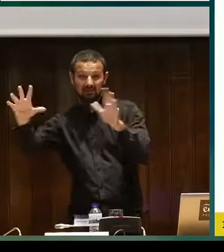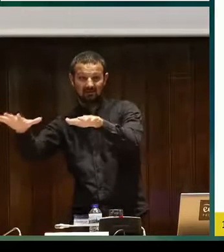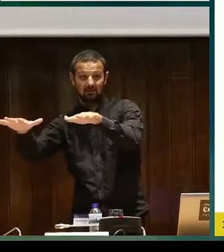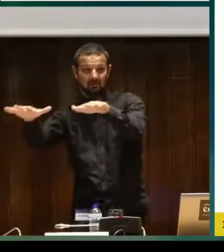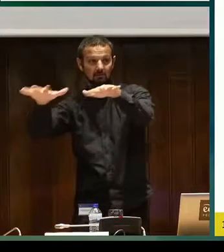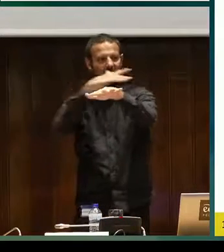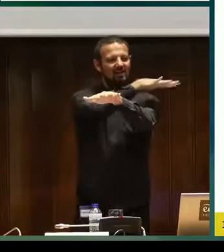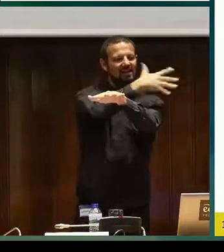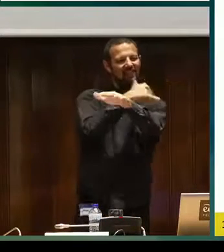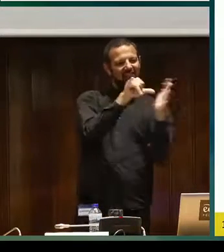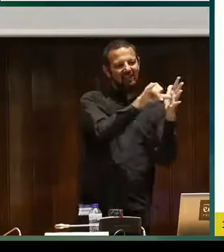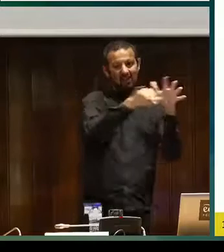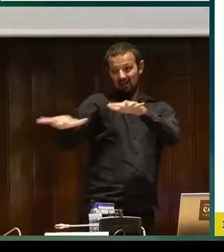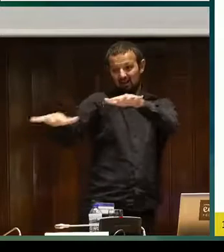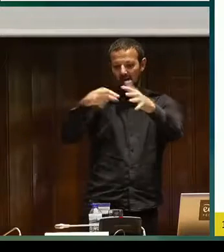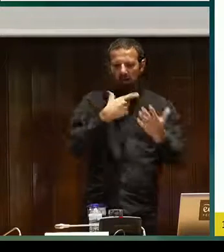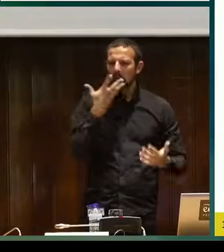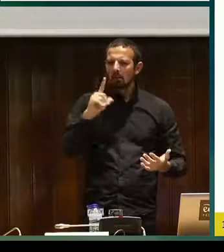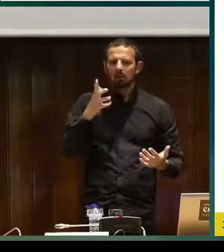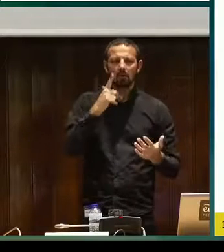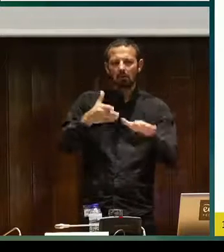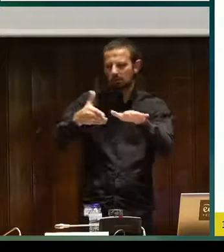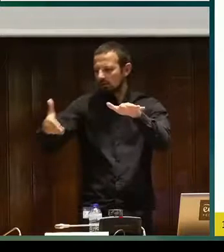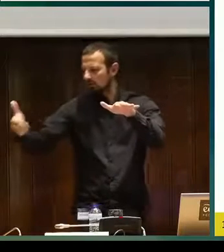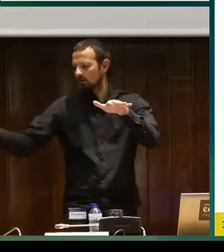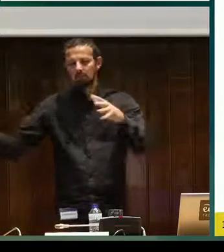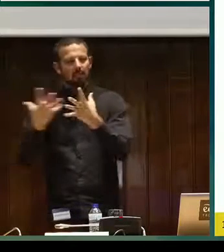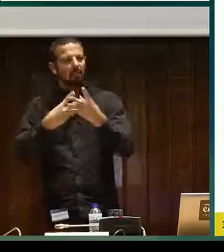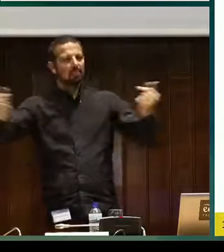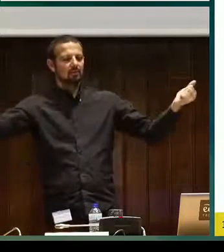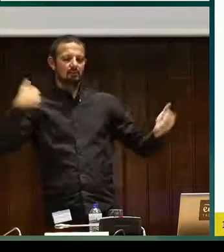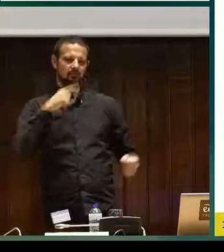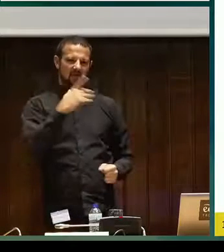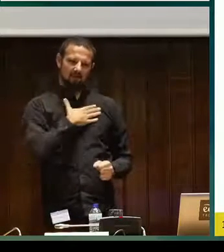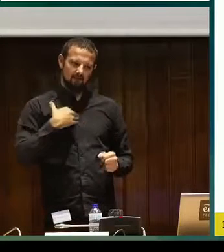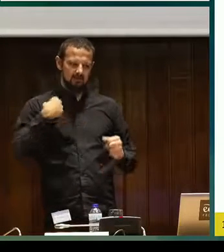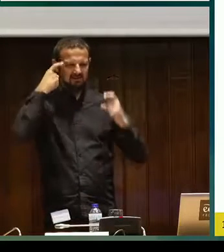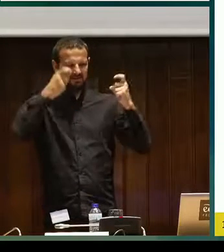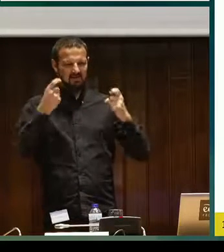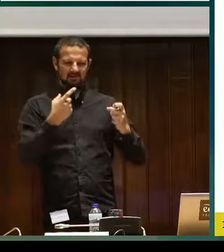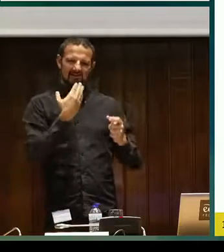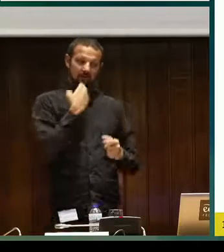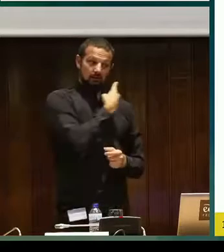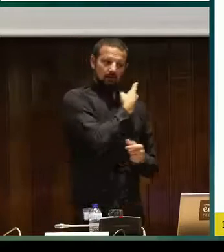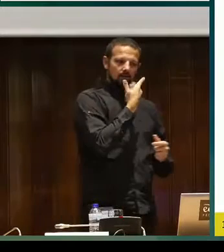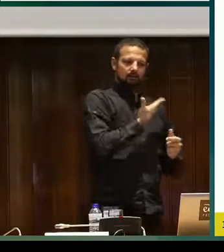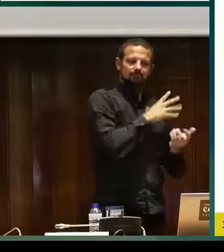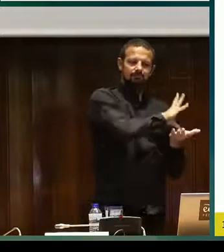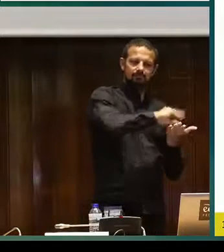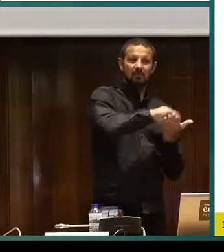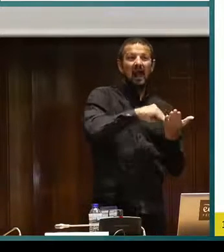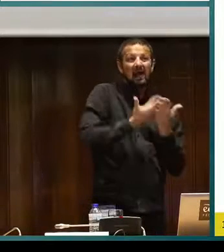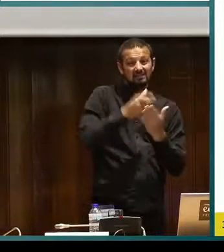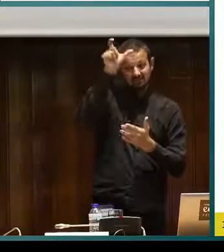de nuestra cultura por el simple hecho de que no era accesible. Y muchas personas jóvenes desconocen nuestro cerebro